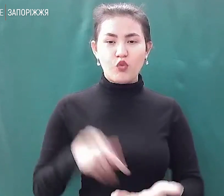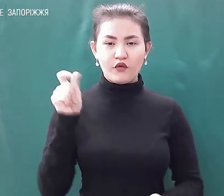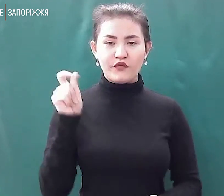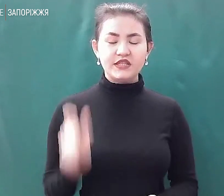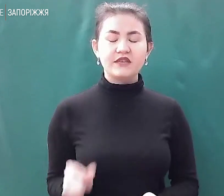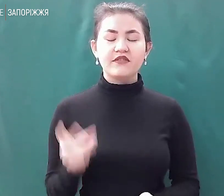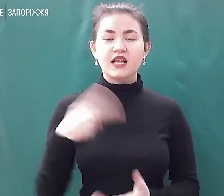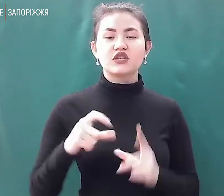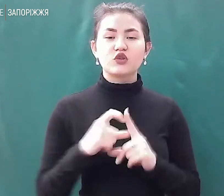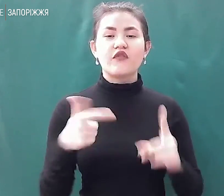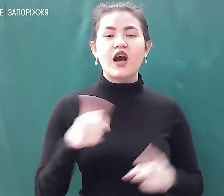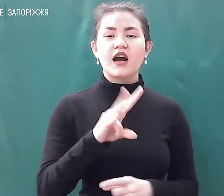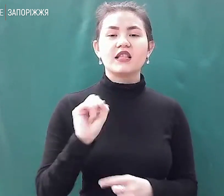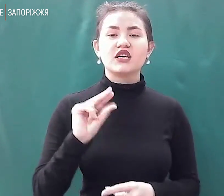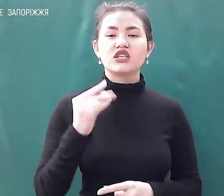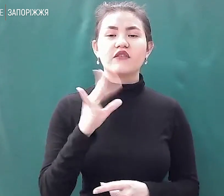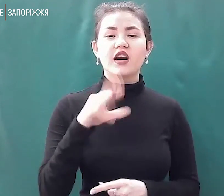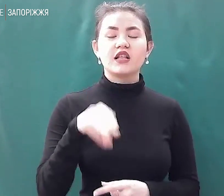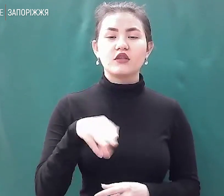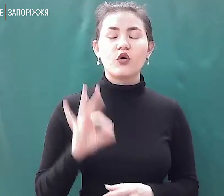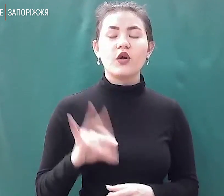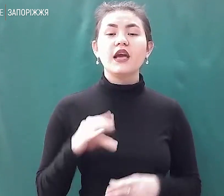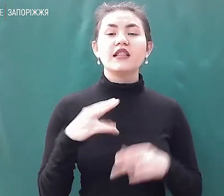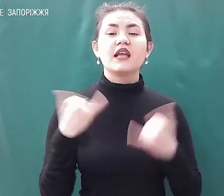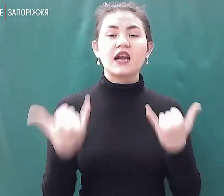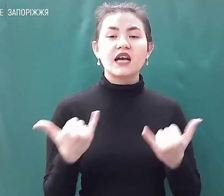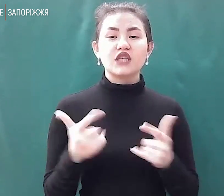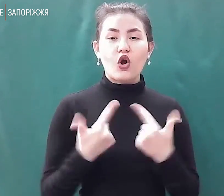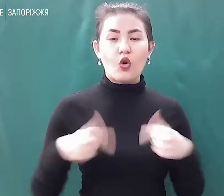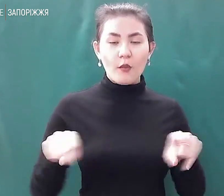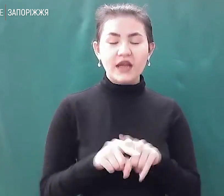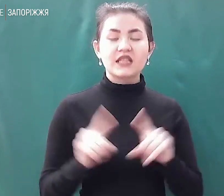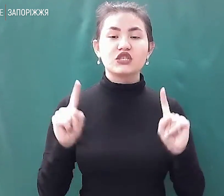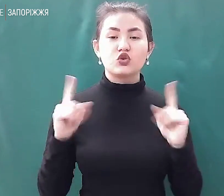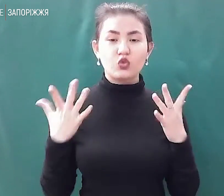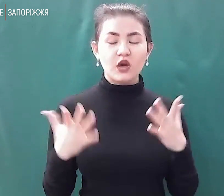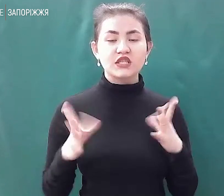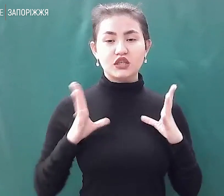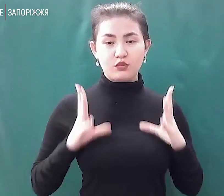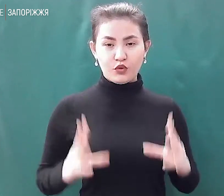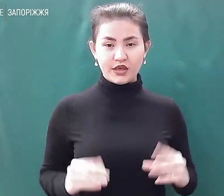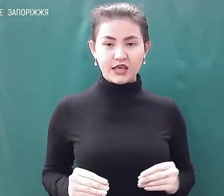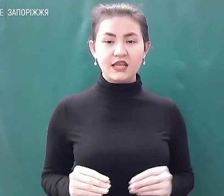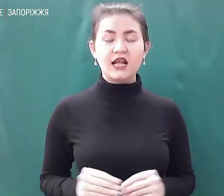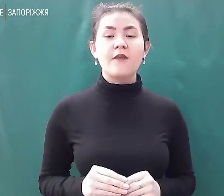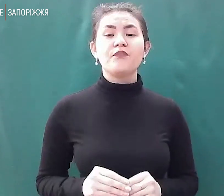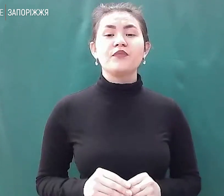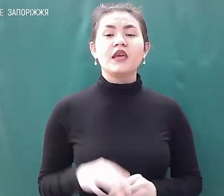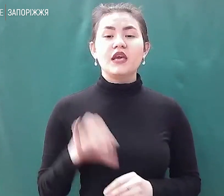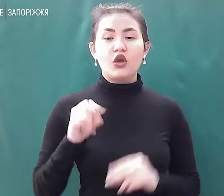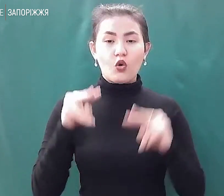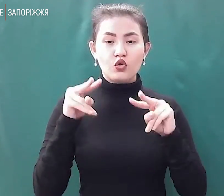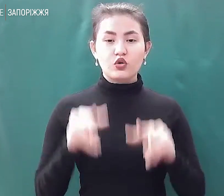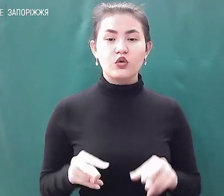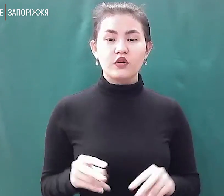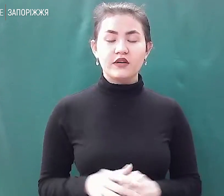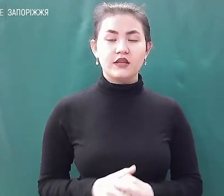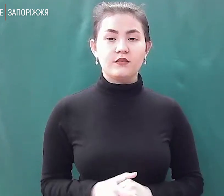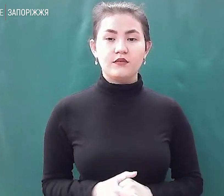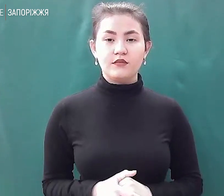Ганни Череватої, наразі в громаді ситуація спокійна та контрольована. Дошкільні